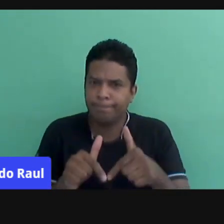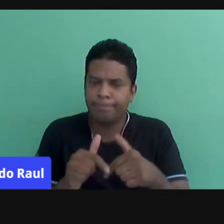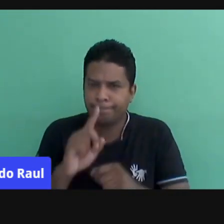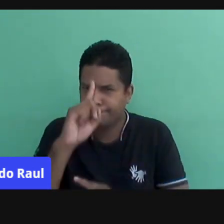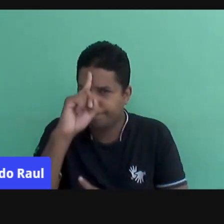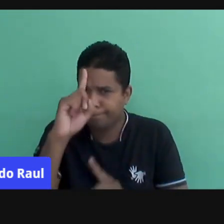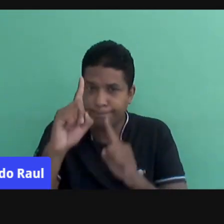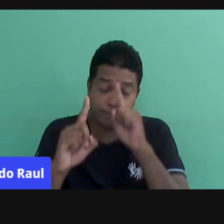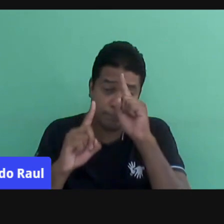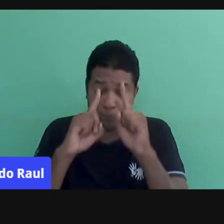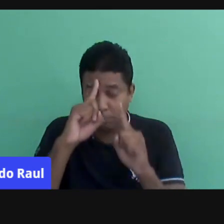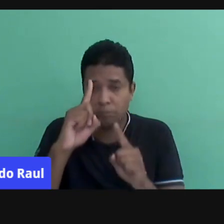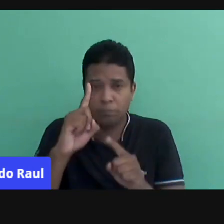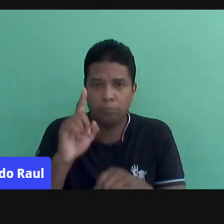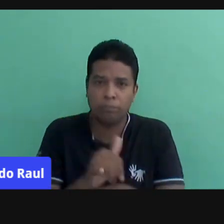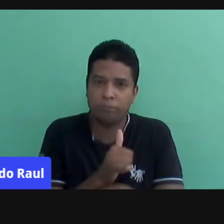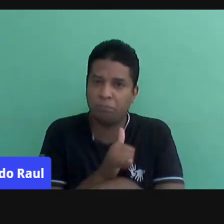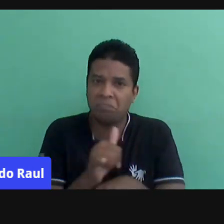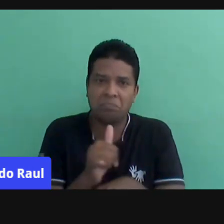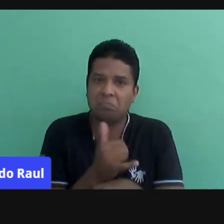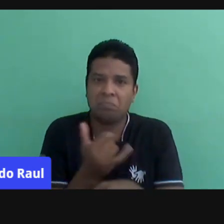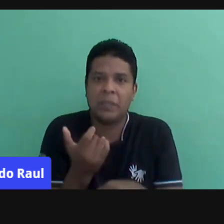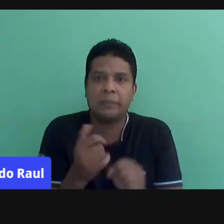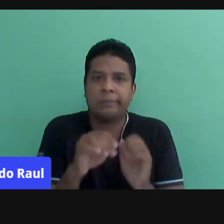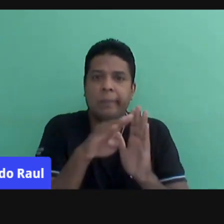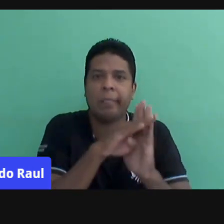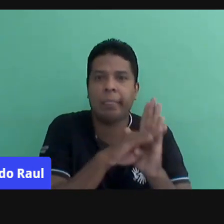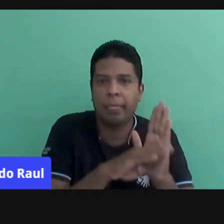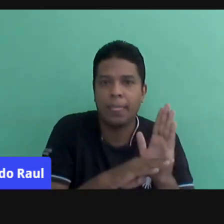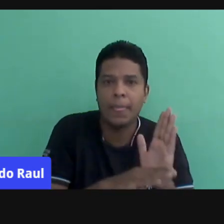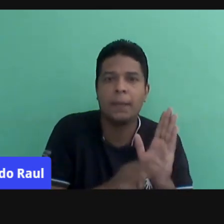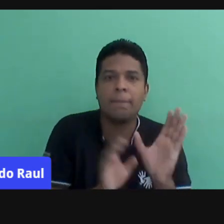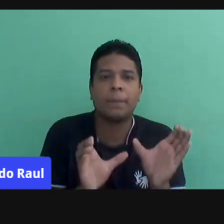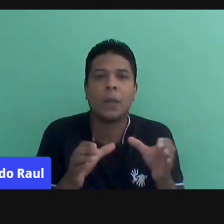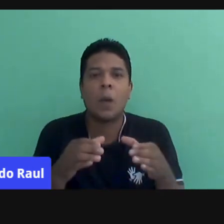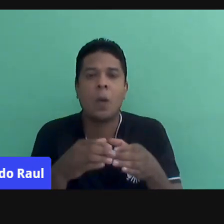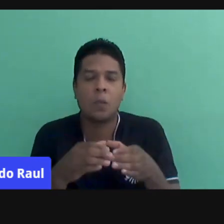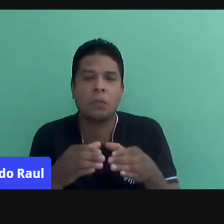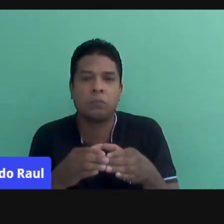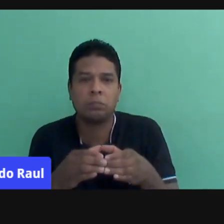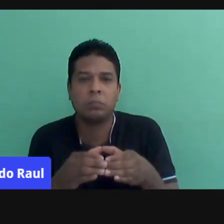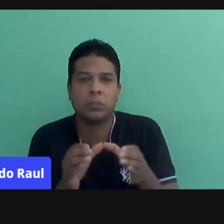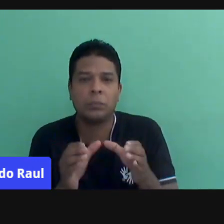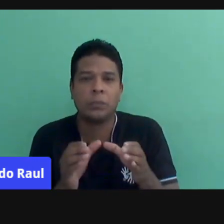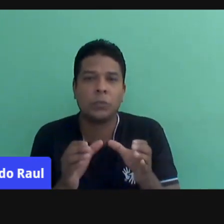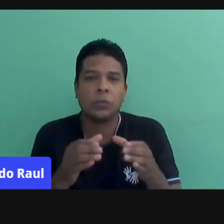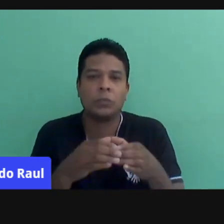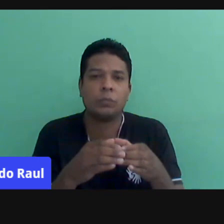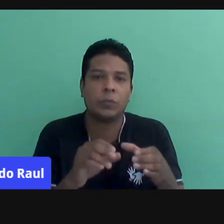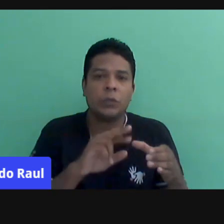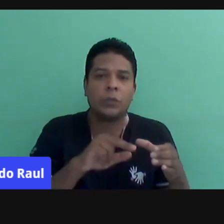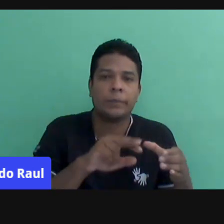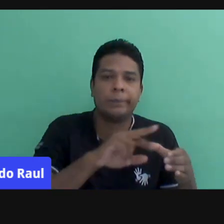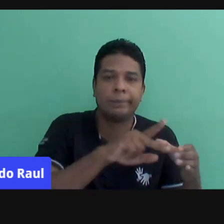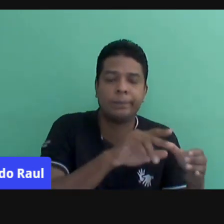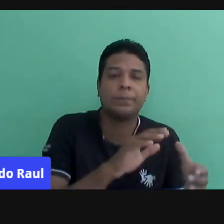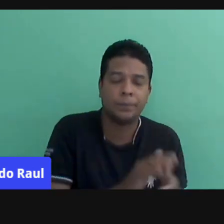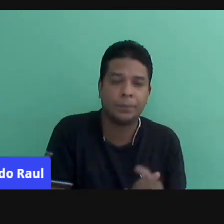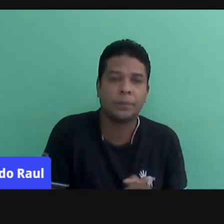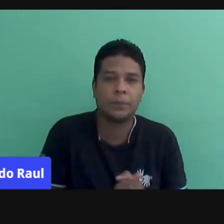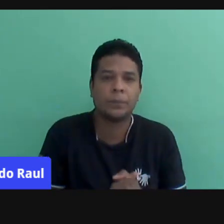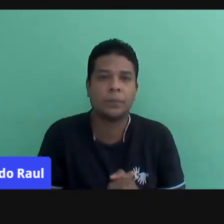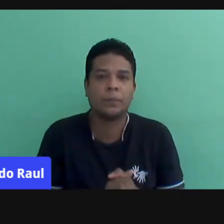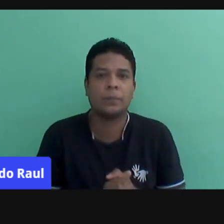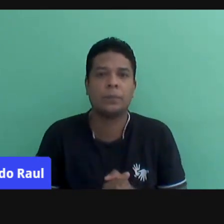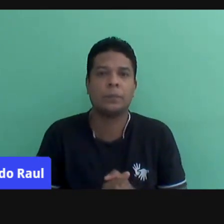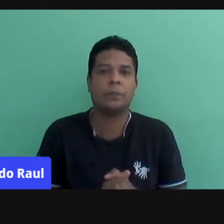Crie a sua. E por que não tem receitas, né? Porque para o meu grupo, de repente, vai funcionar de uma forma, a gente, a todo momento, a gente coloca